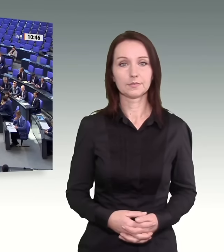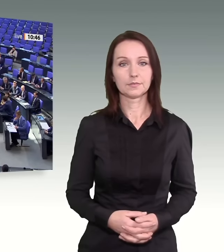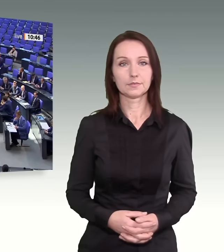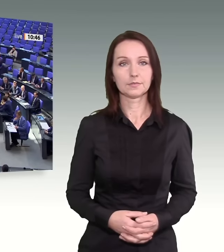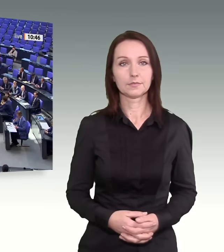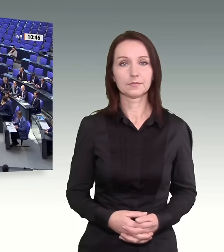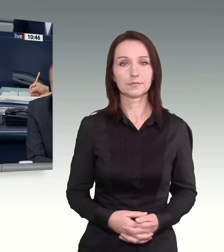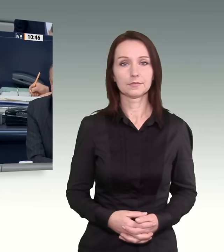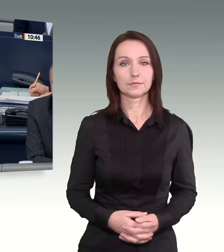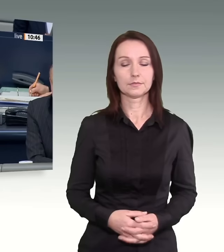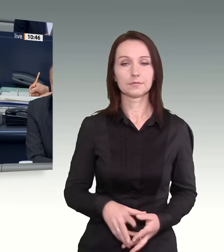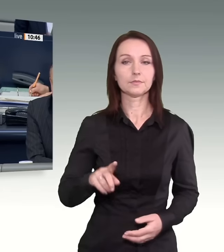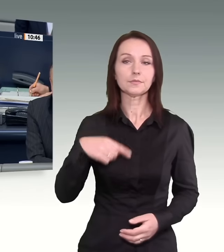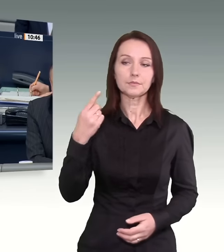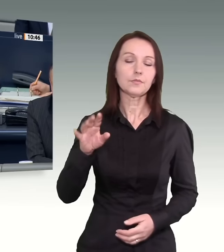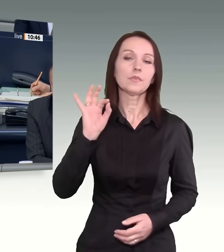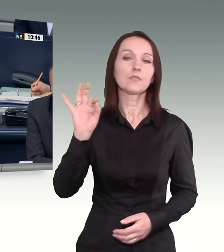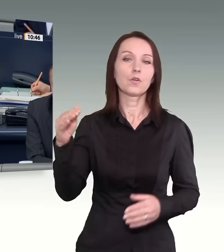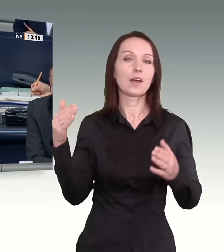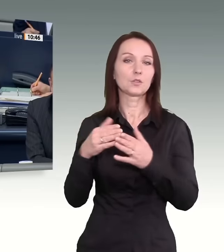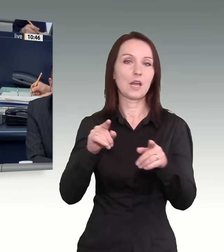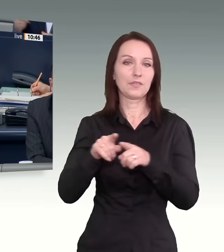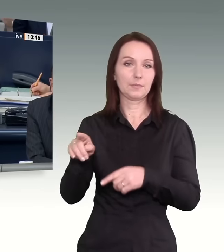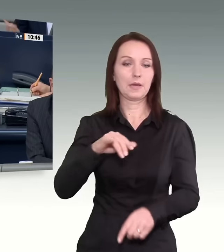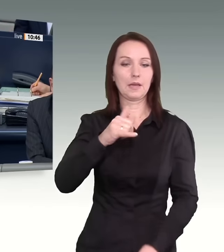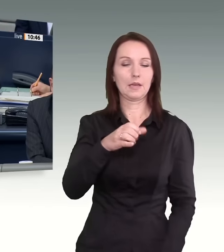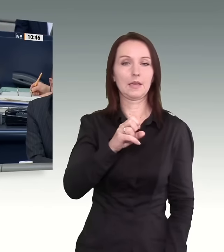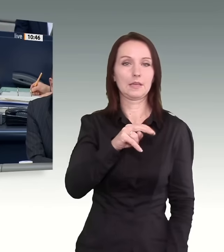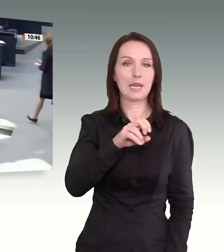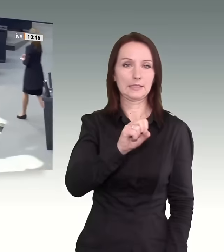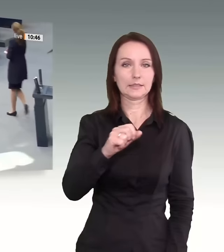Als Nächster hat das Wort für die FDP-Fraktion Jens Teutrin.